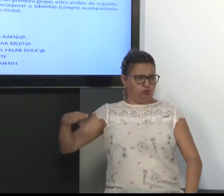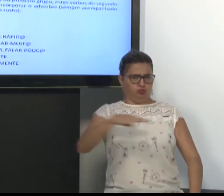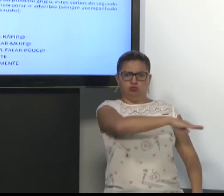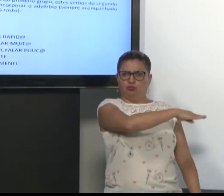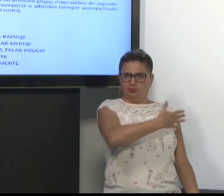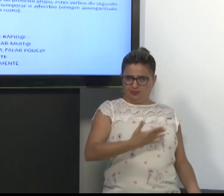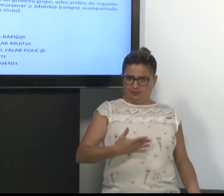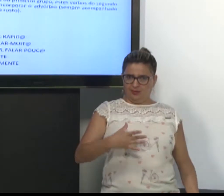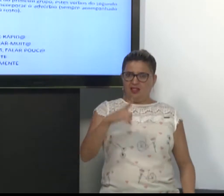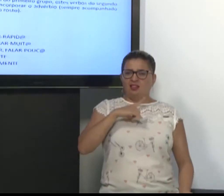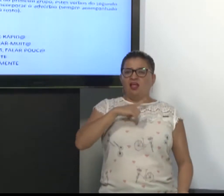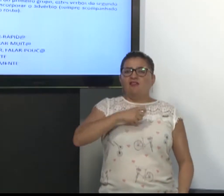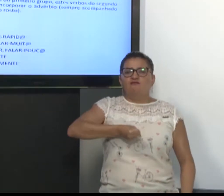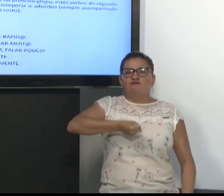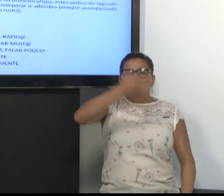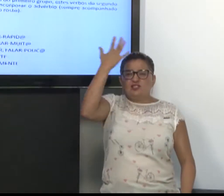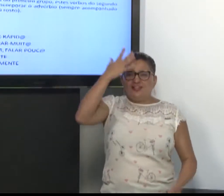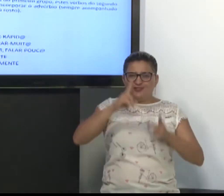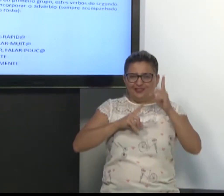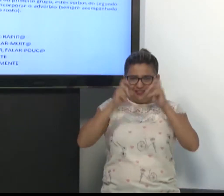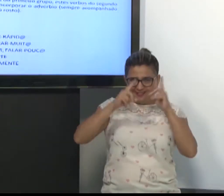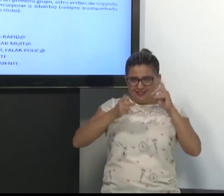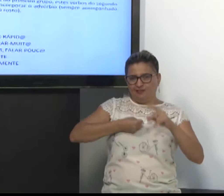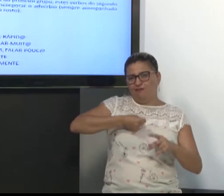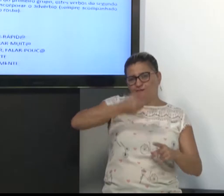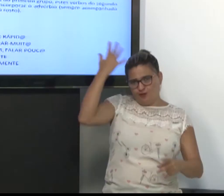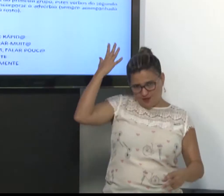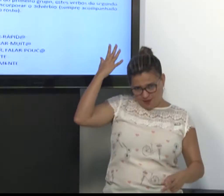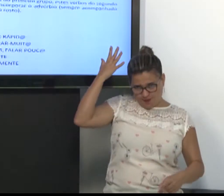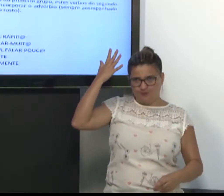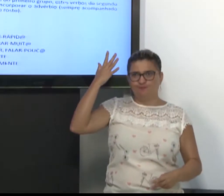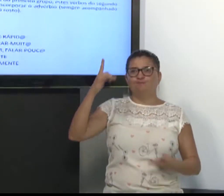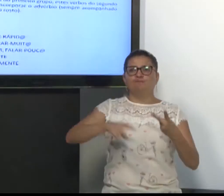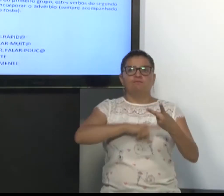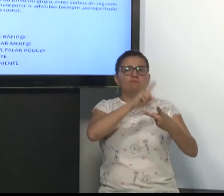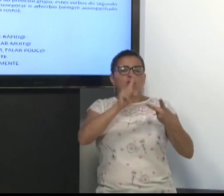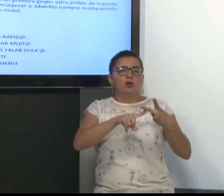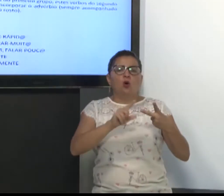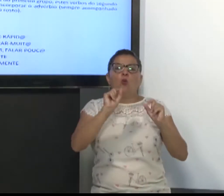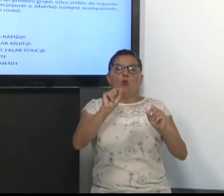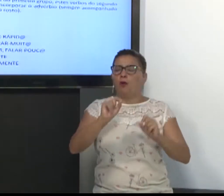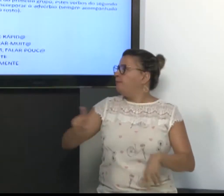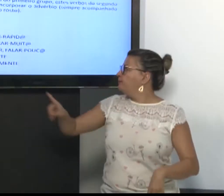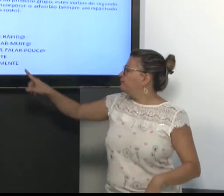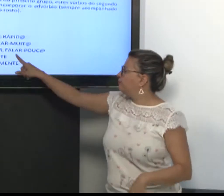mostra ali a velocidade. A expressão vai demarcar a velocidade.